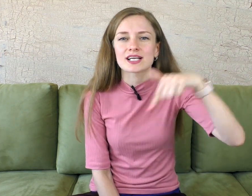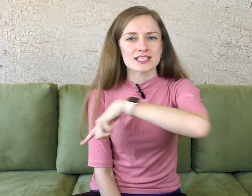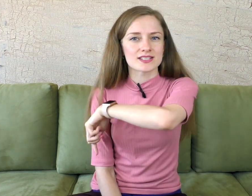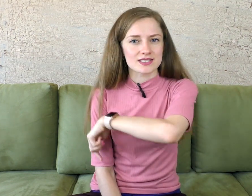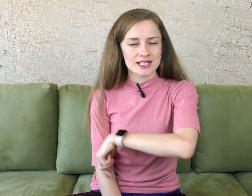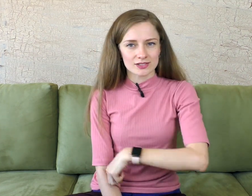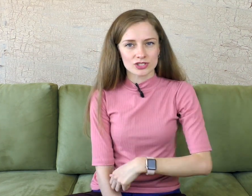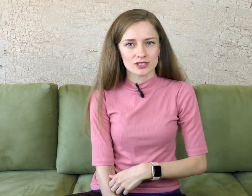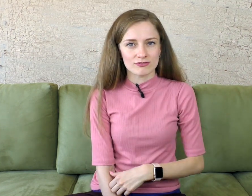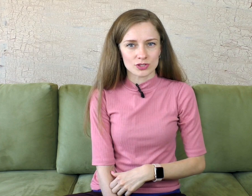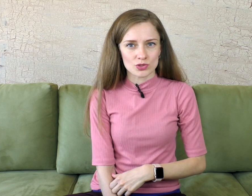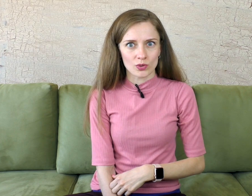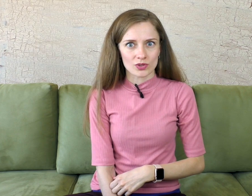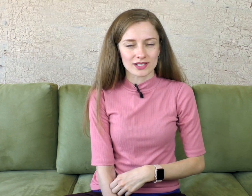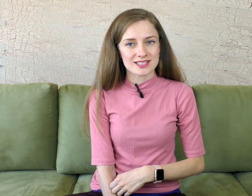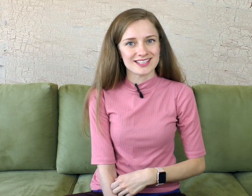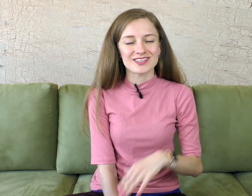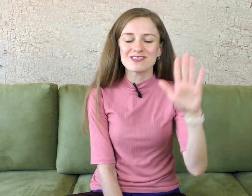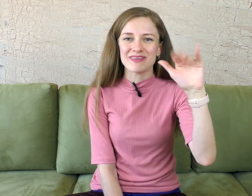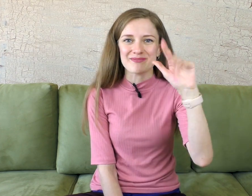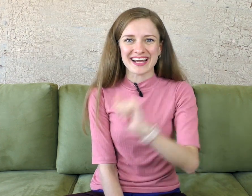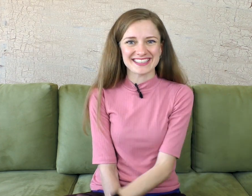заказывайте следующие видеоуроки. See you! Bye-bye!